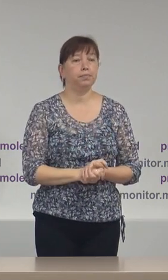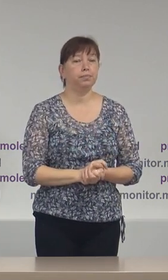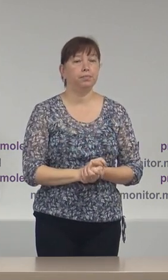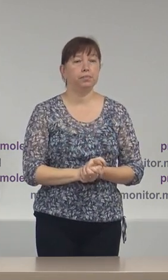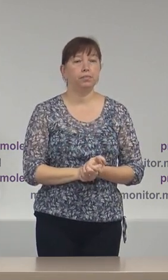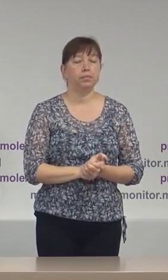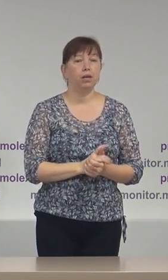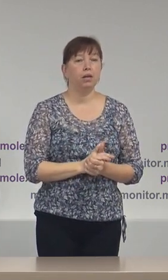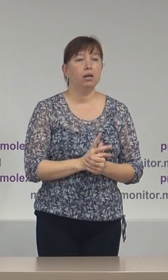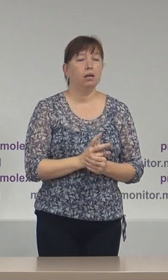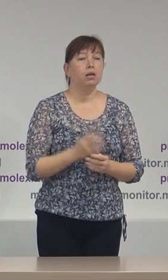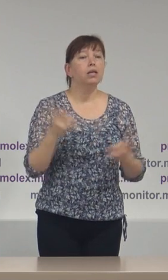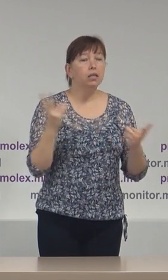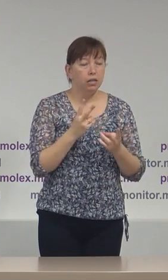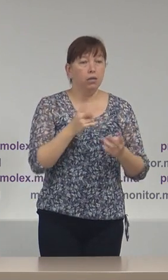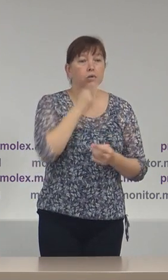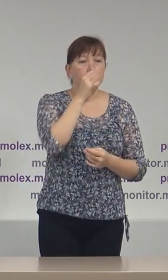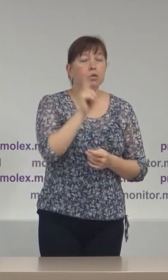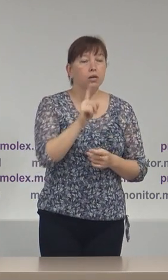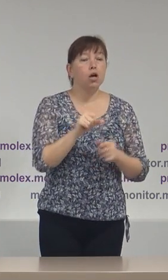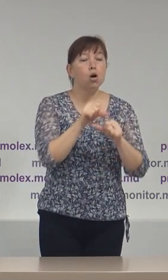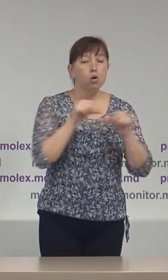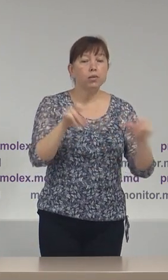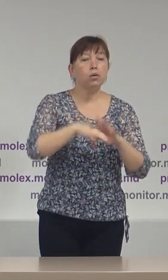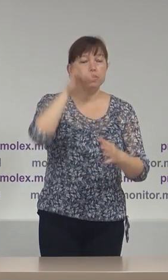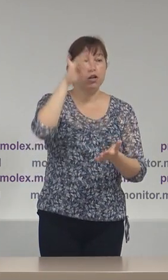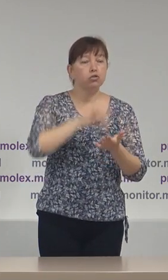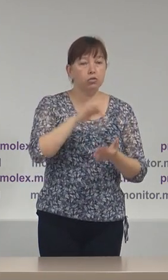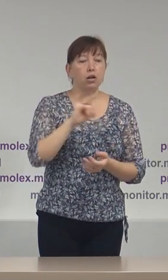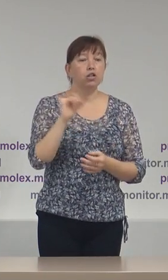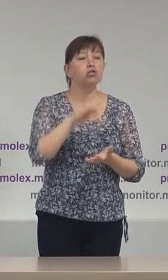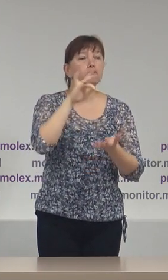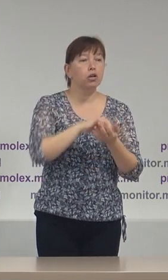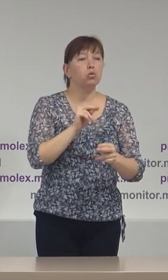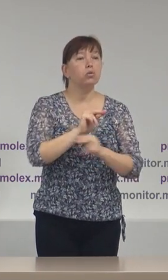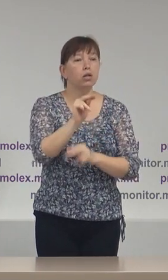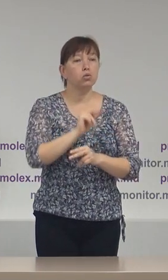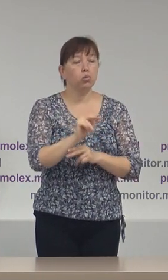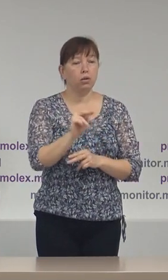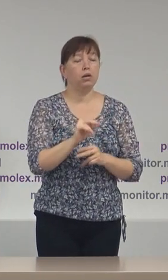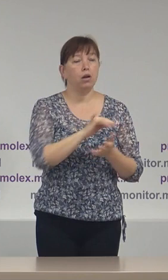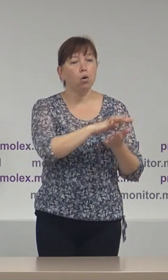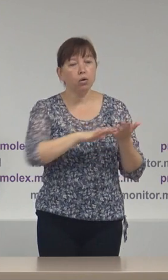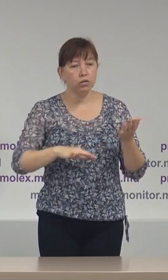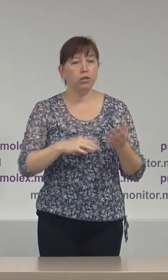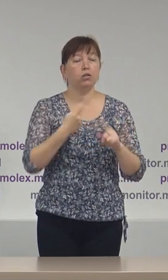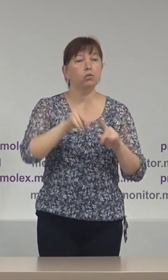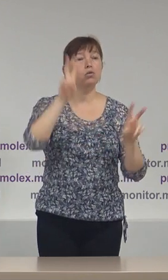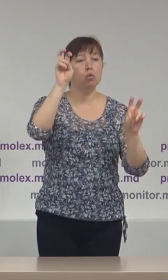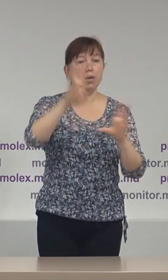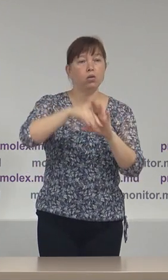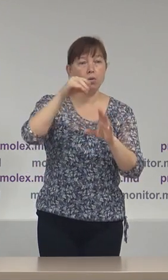În ultimul rând trebuie să atestăm că și Comisia Electorală Centrală și Centrul de Instruire continuă în domeniul electoral